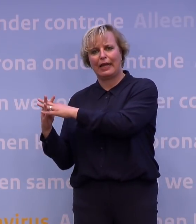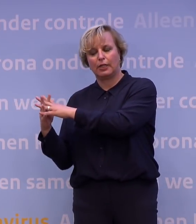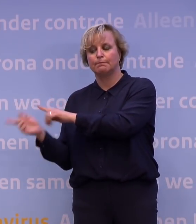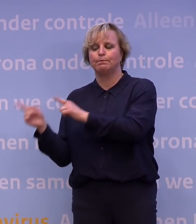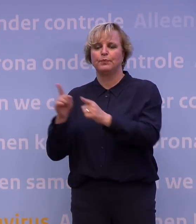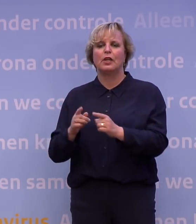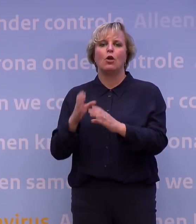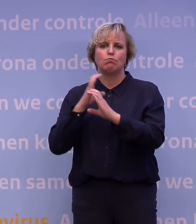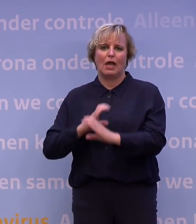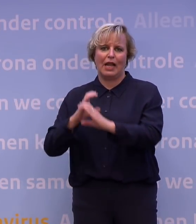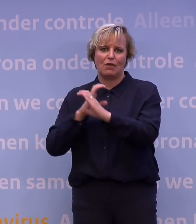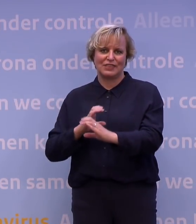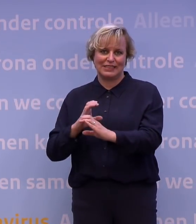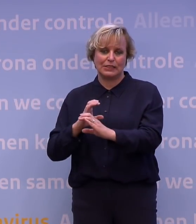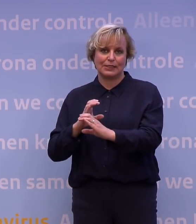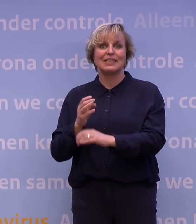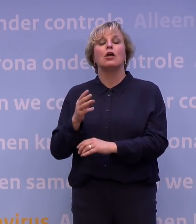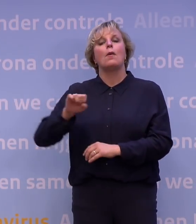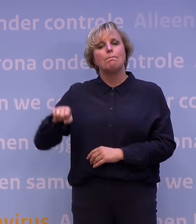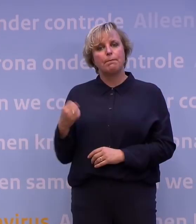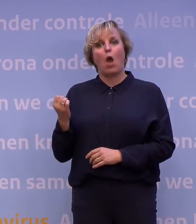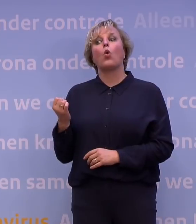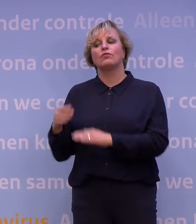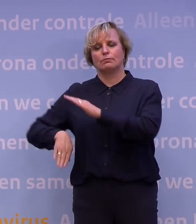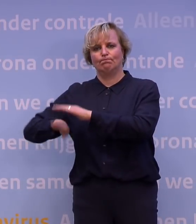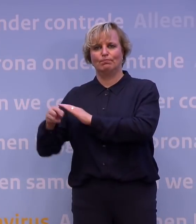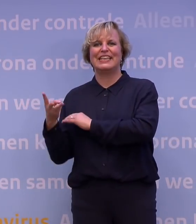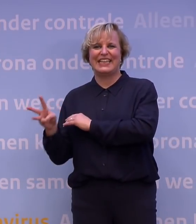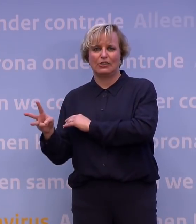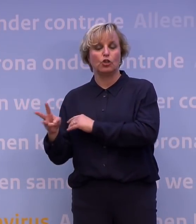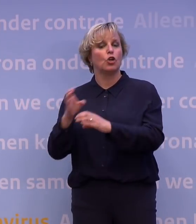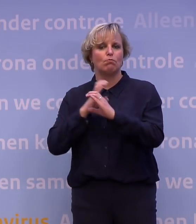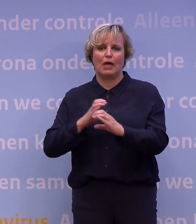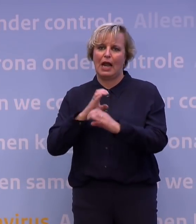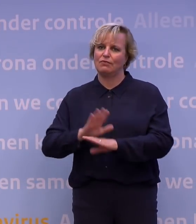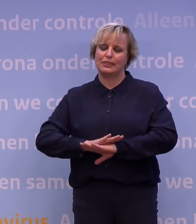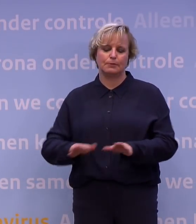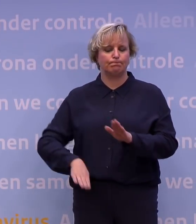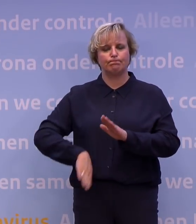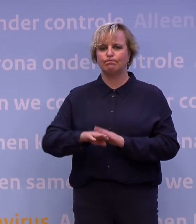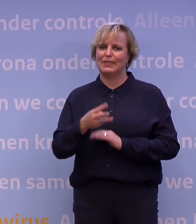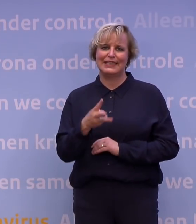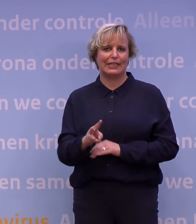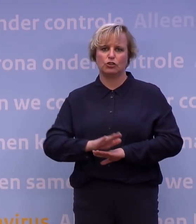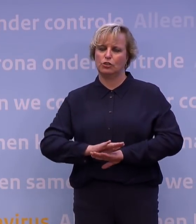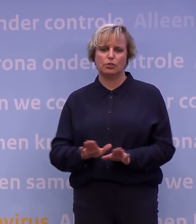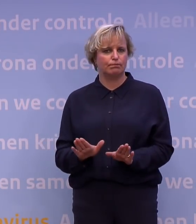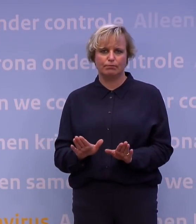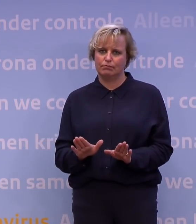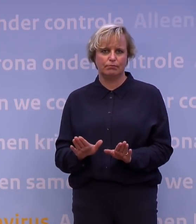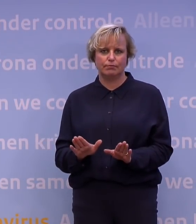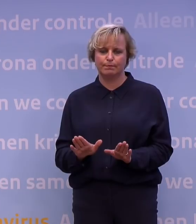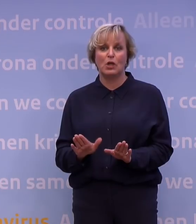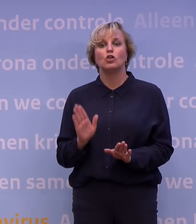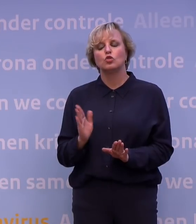is op begrafenissen. Daar geldt die 30 wel voor, bruiloften niet voor begrafenissen geldt, die beperking van 30 binnen 40 buiten, niet voor begrafenissen dus.